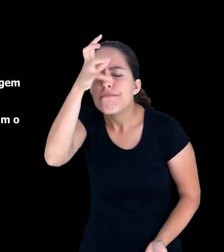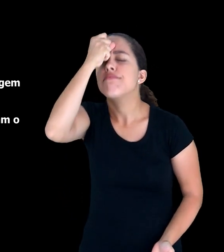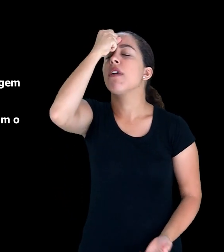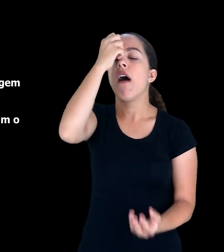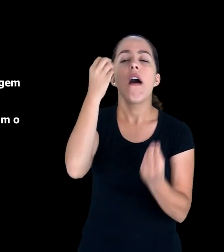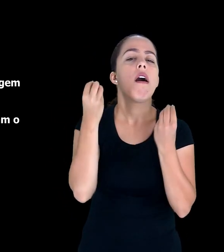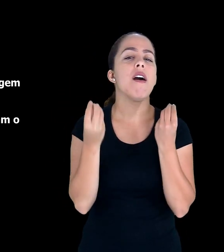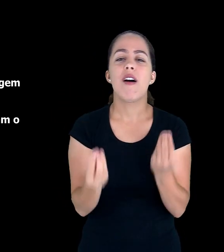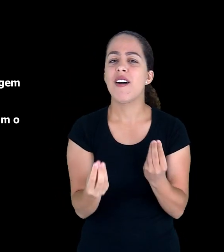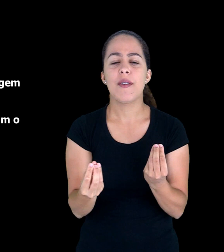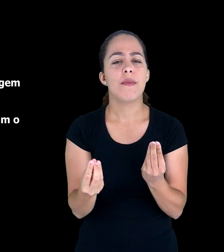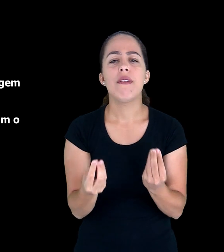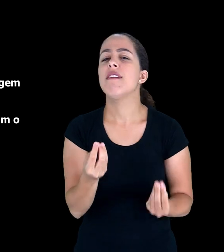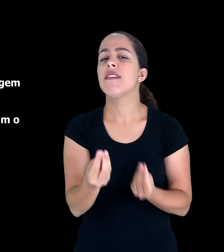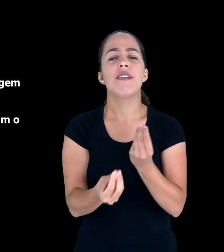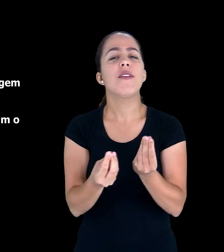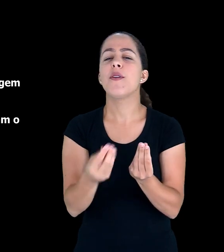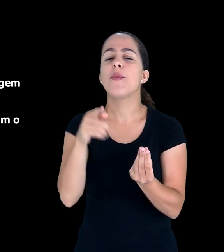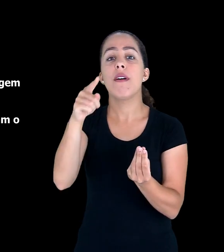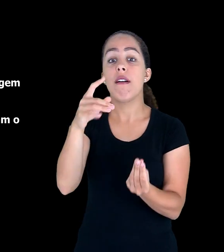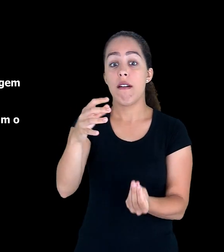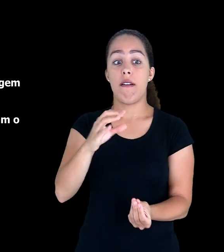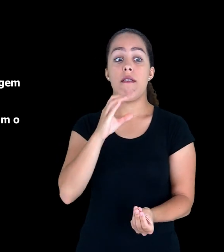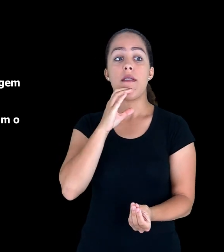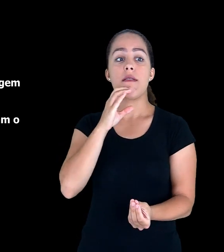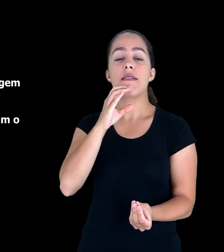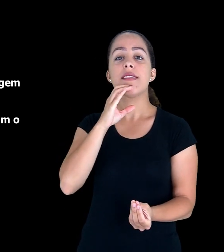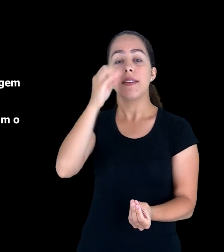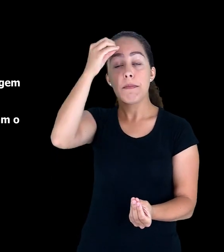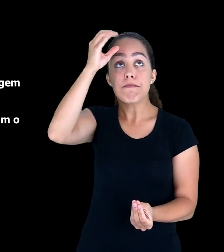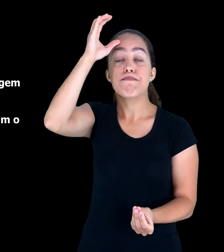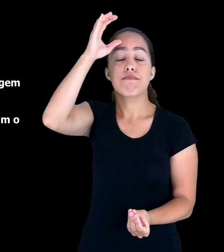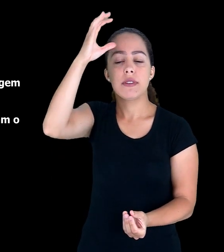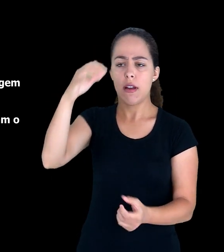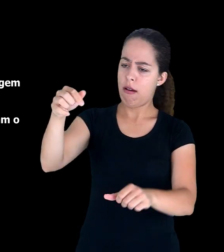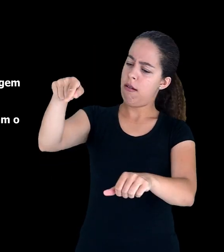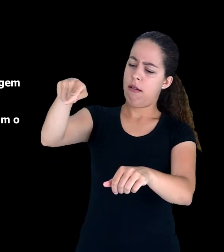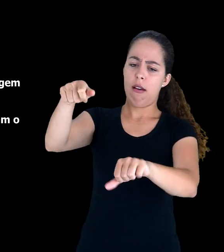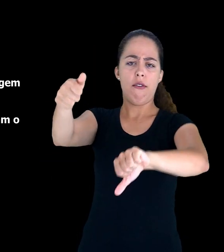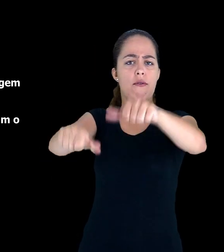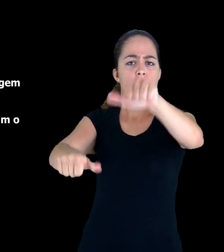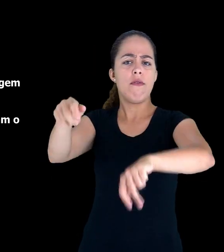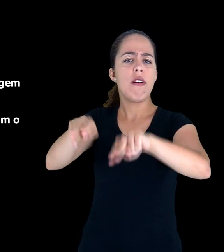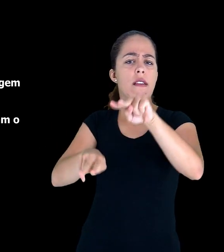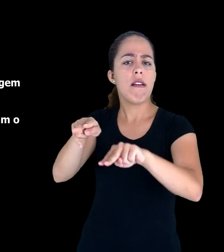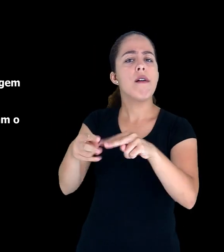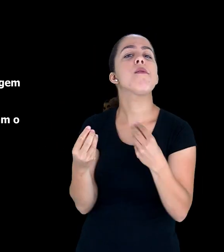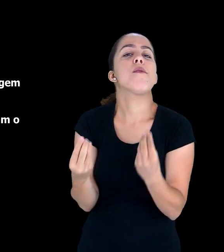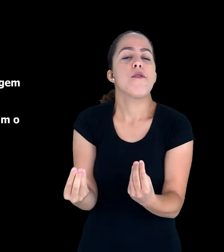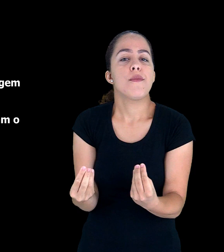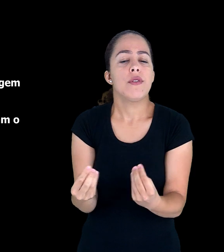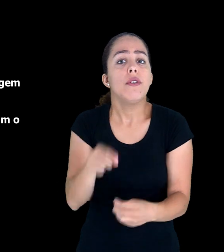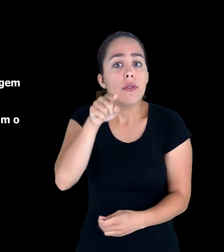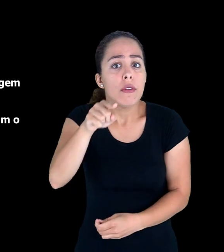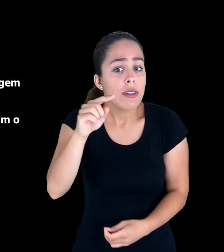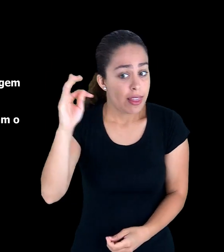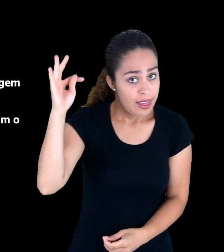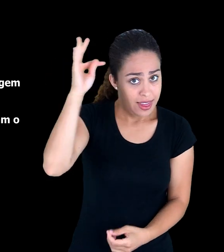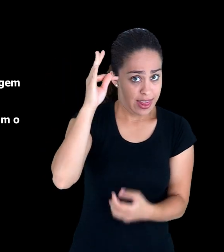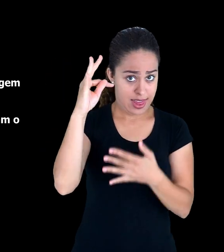ele pode ser validado, avaliado? Quais são as principais teorias de aprendizagem que você conhece ou